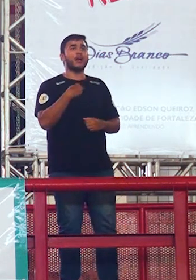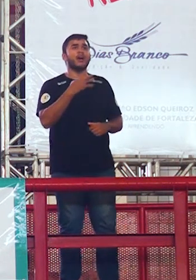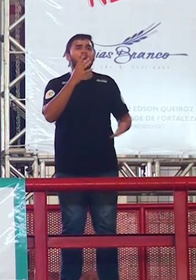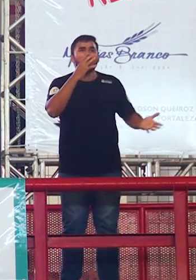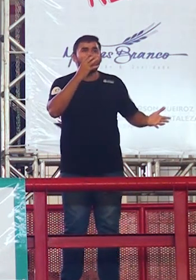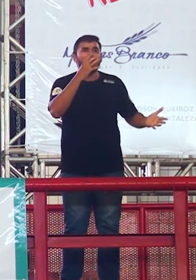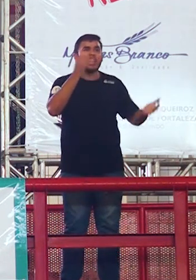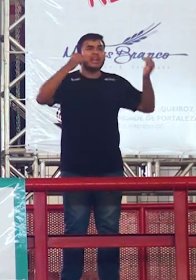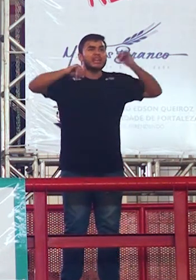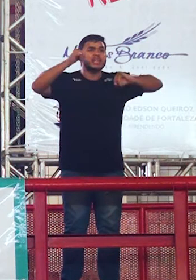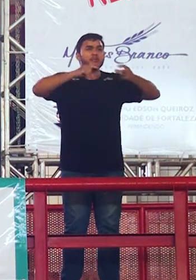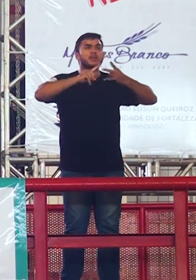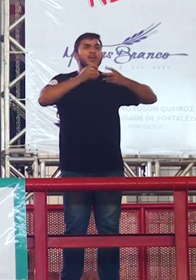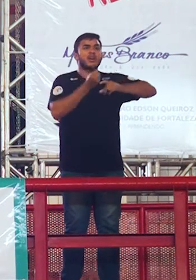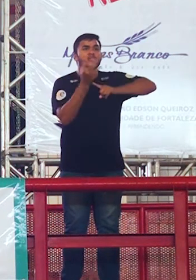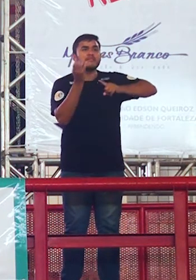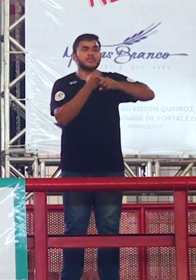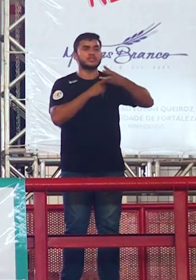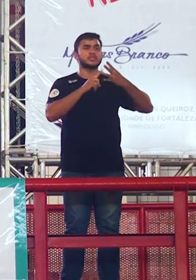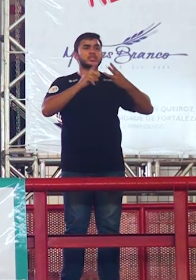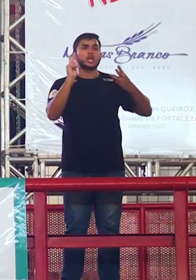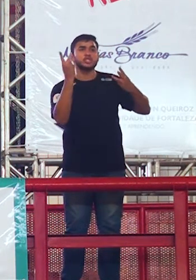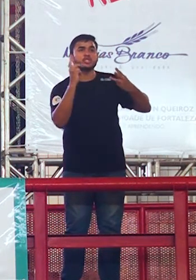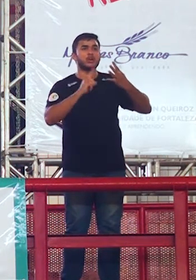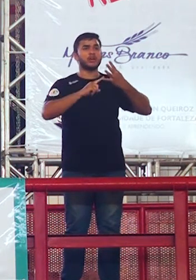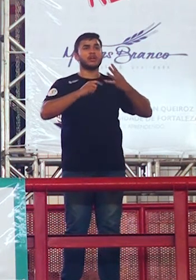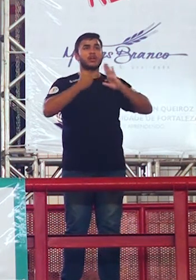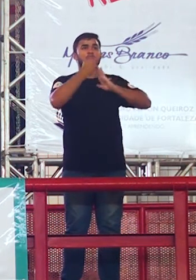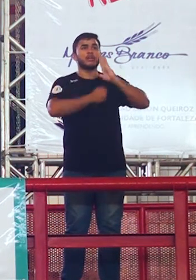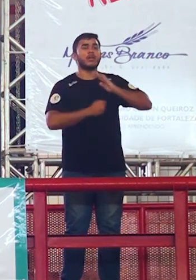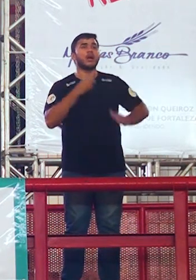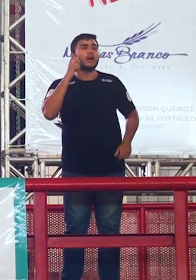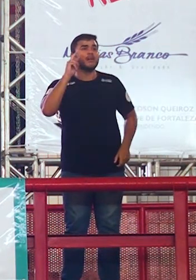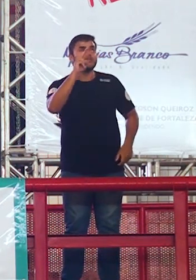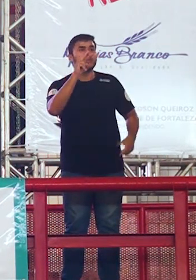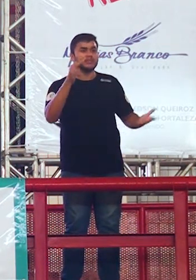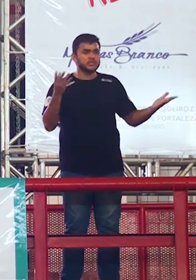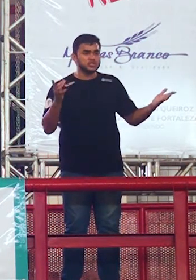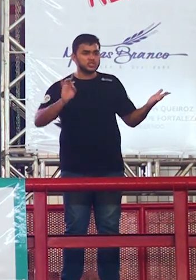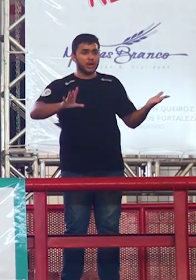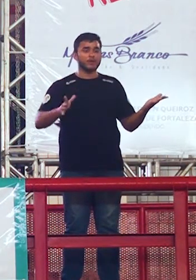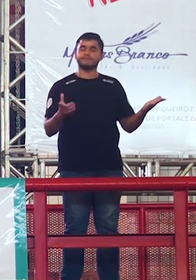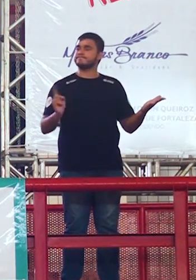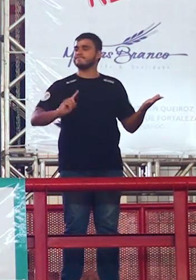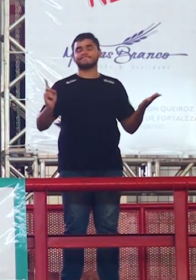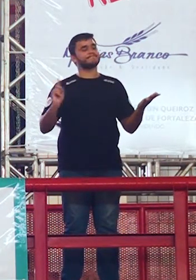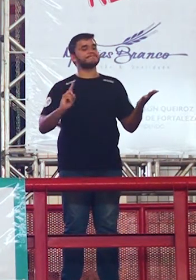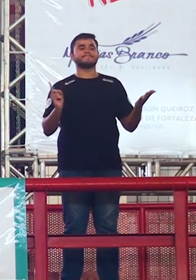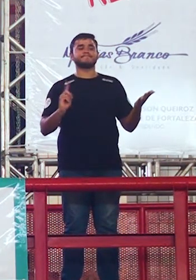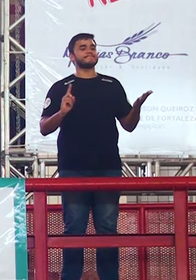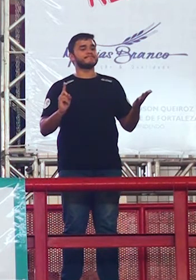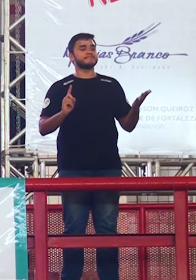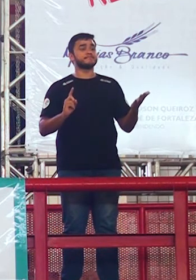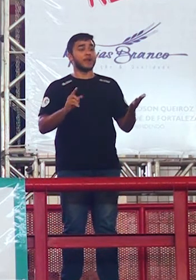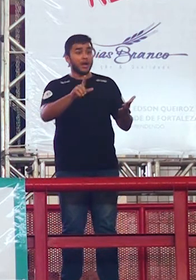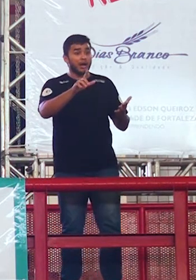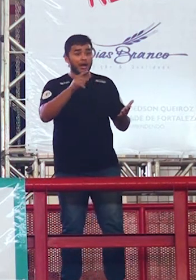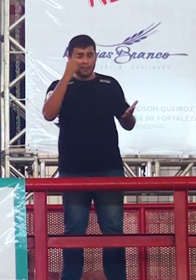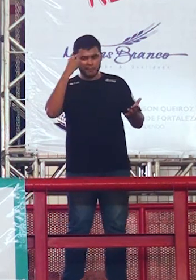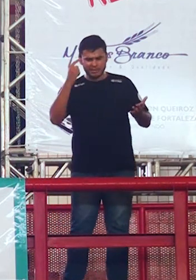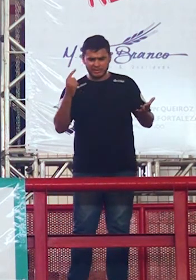química de física de biologia de história de redação só fazendo leitura labial pessoal compare